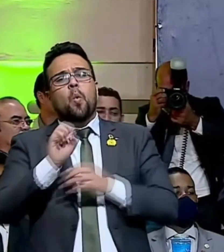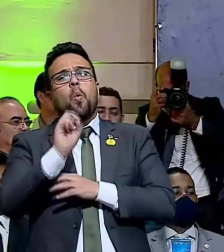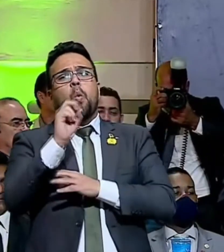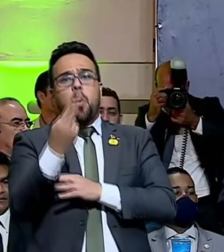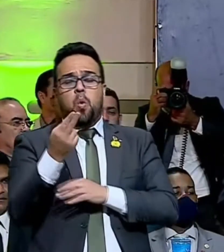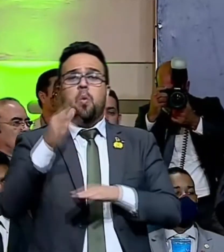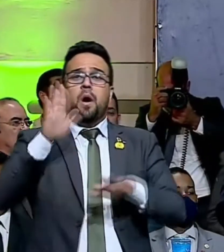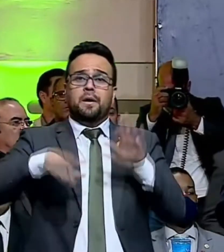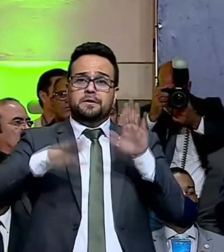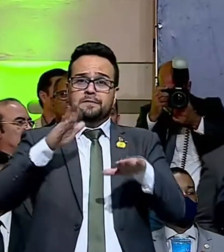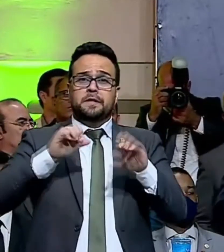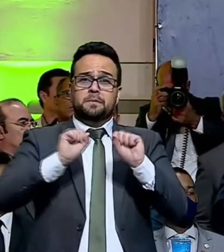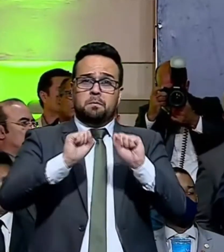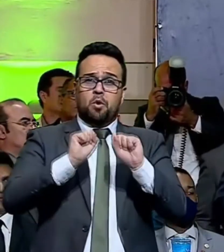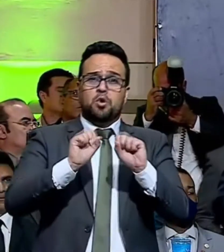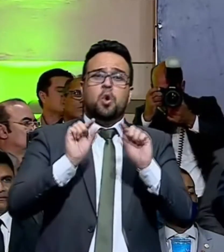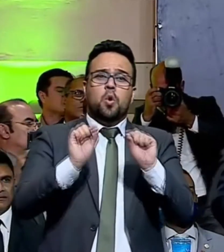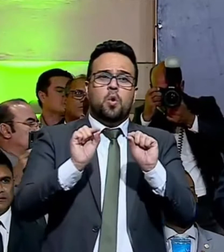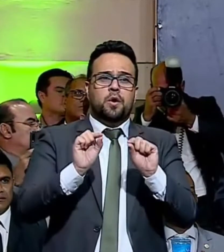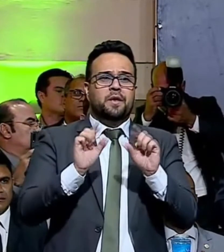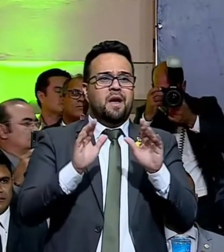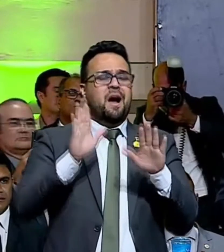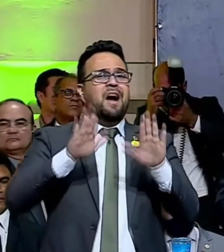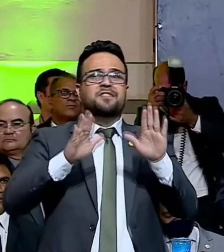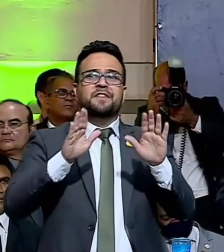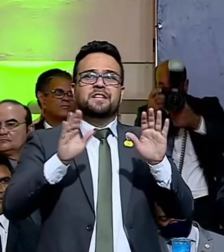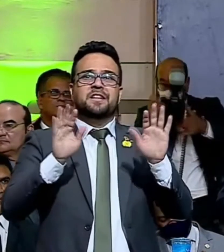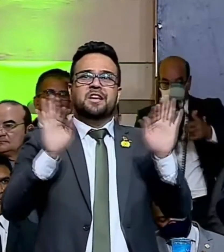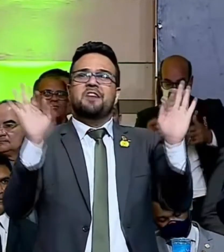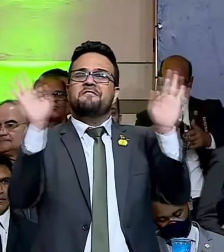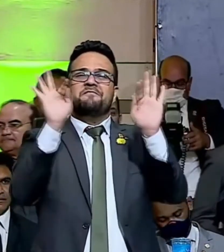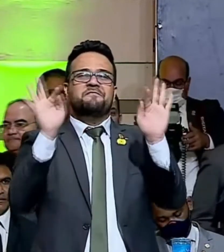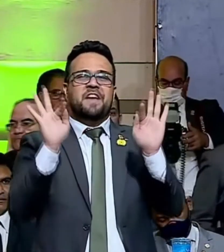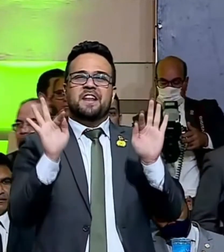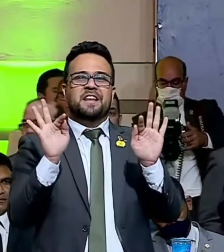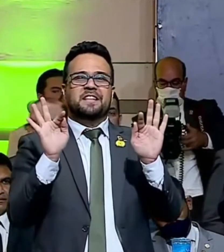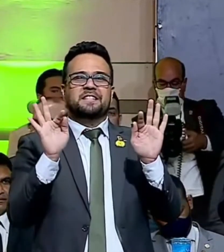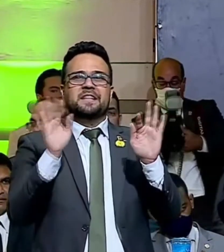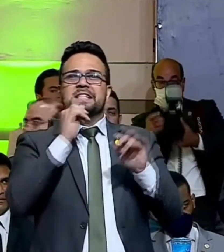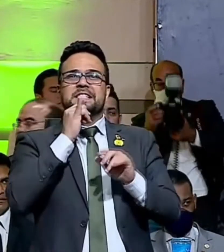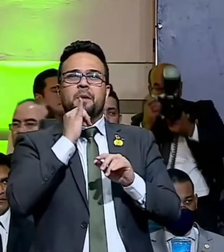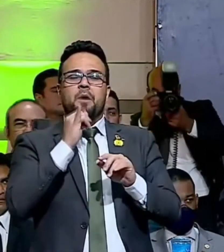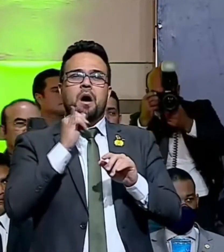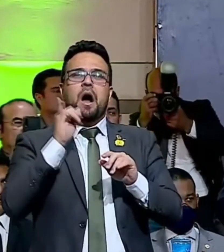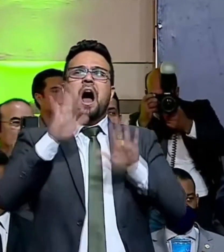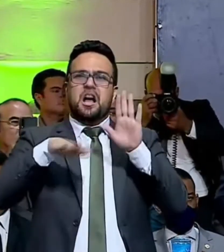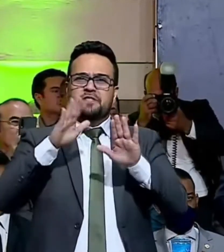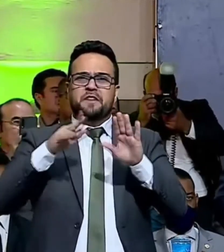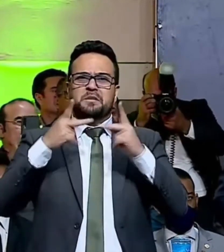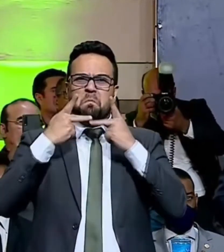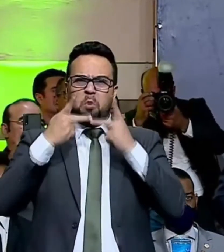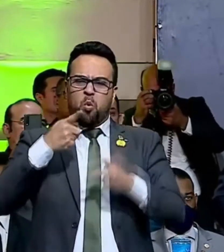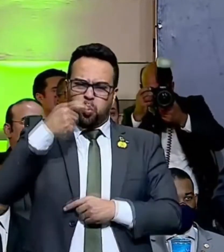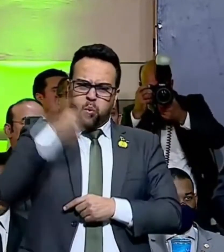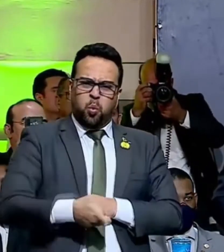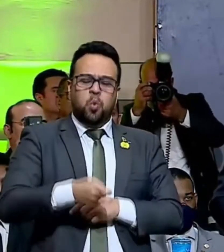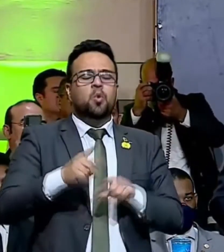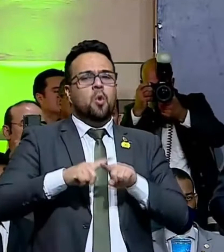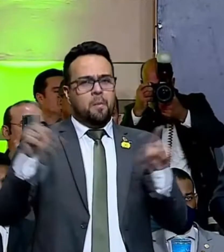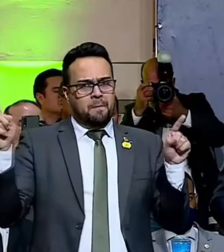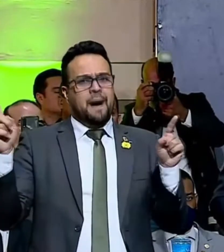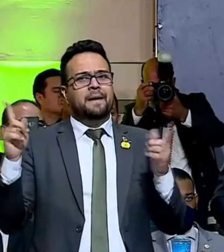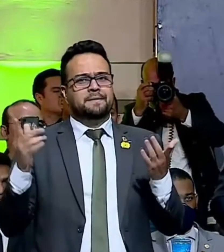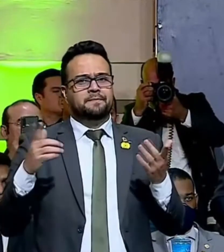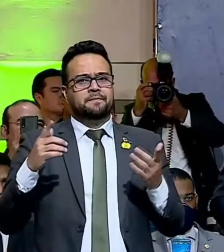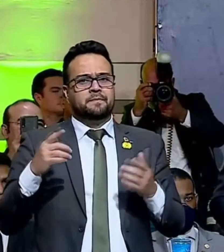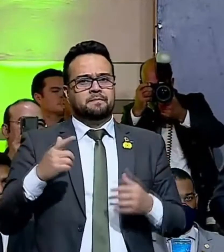Pode, às vezes, não ser muito feliz nos seus posicionamentos, mas os senhores têm